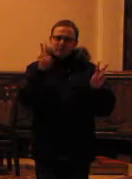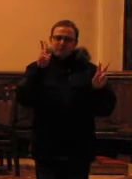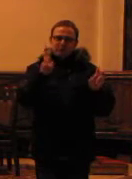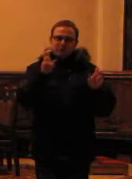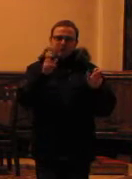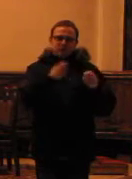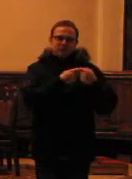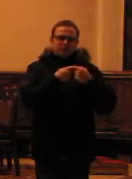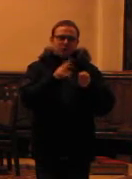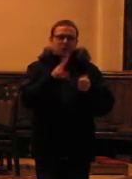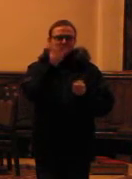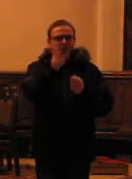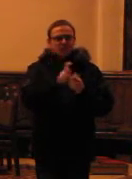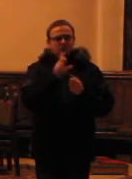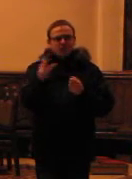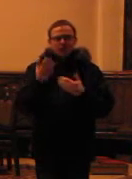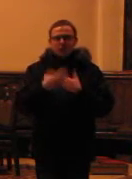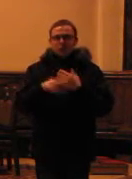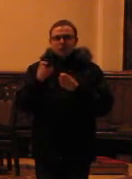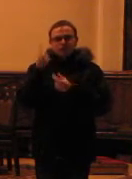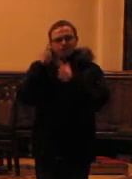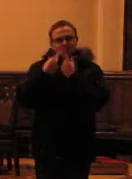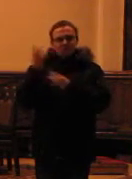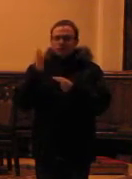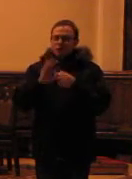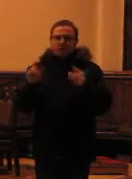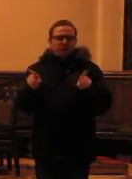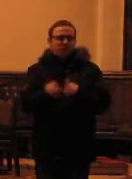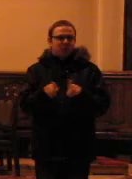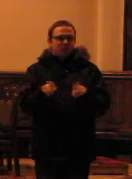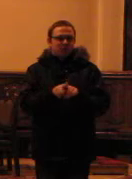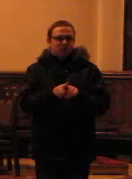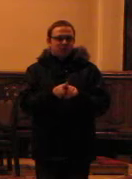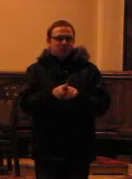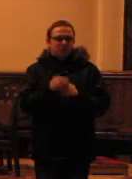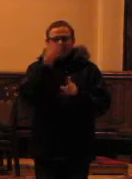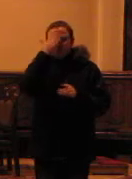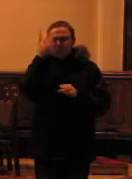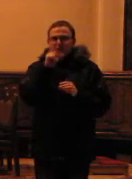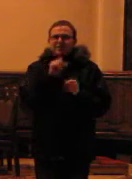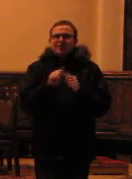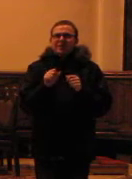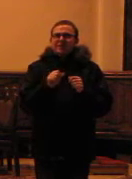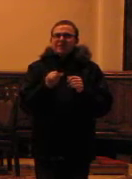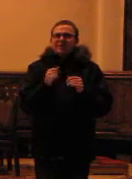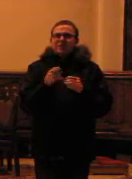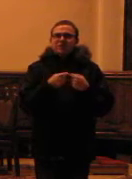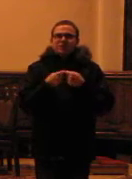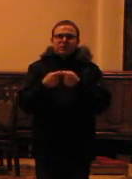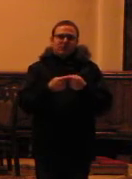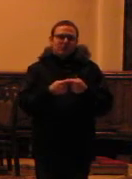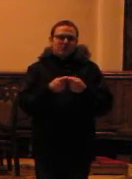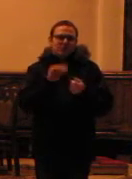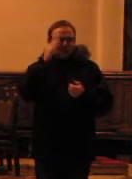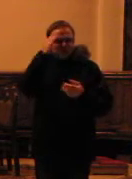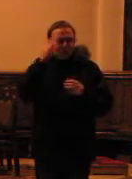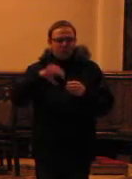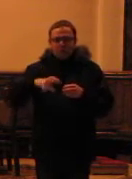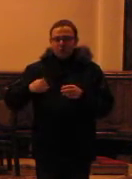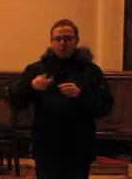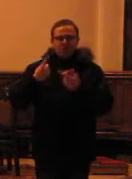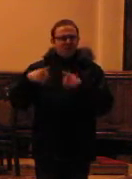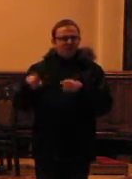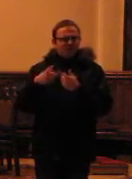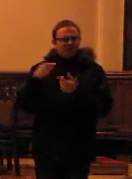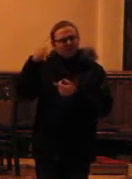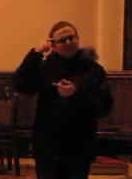Skończyła się, myślę, że całość, to chyba nie to samo. Nie wiedzieliśmy, że to jest wspólnota, bo myśleliśmy, że to jest jakaś doprawo zaczyna, bo chcesz wiedzieć, że to jest coś innego.